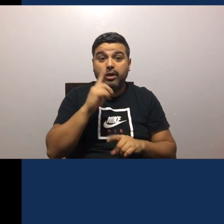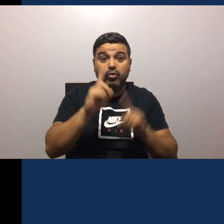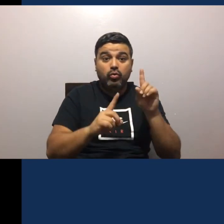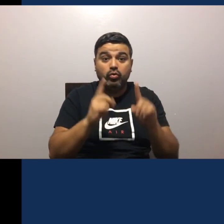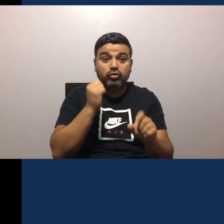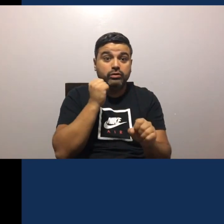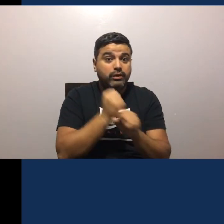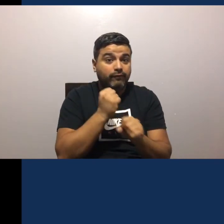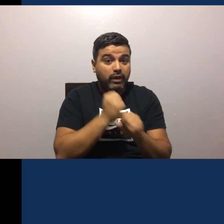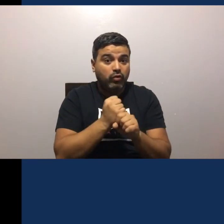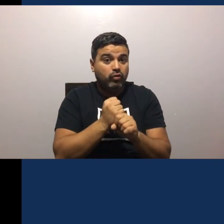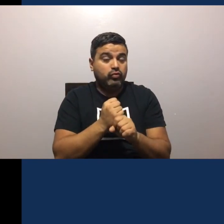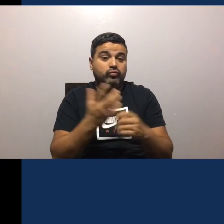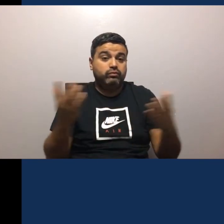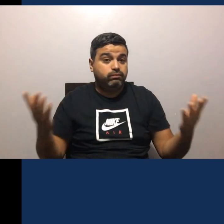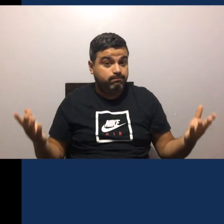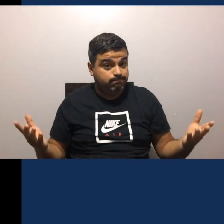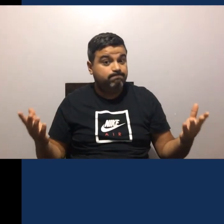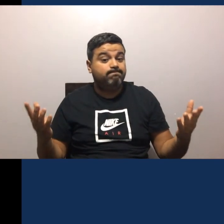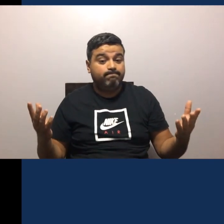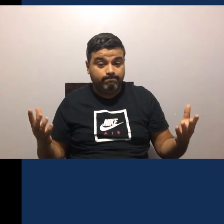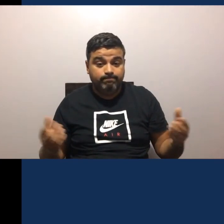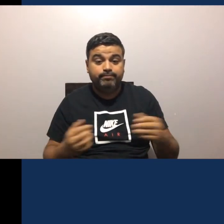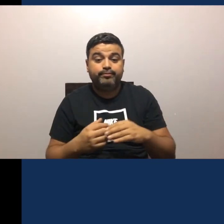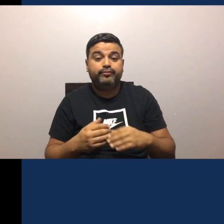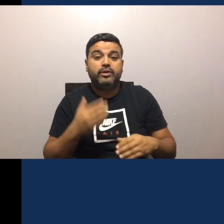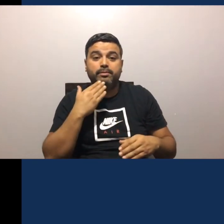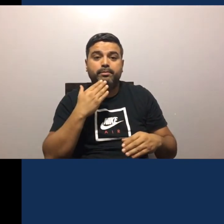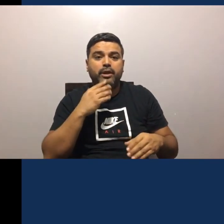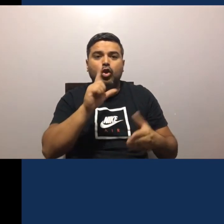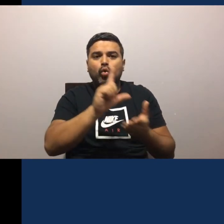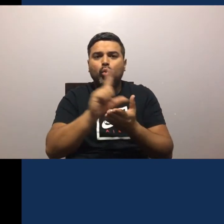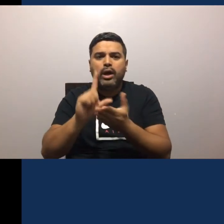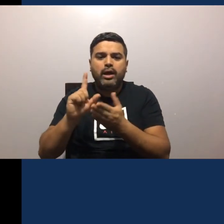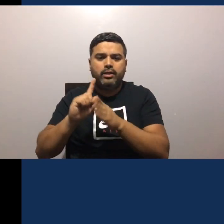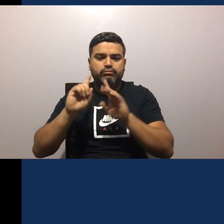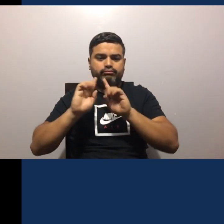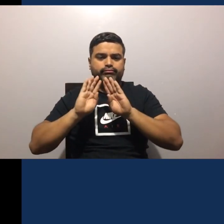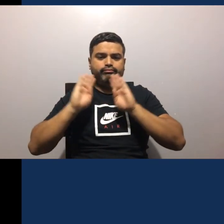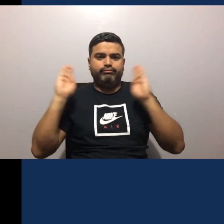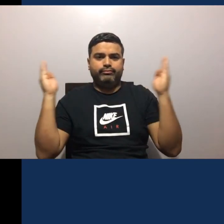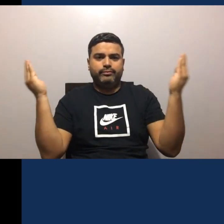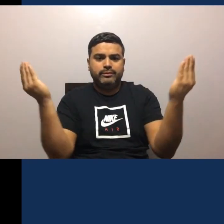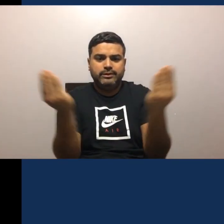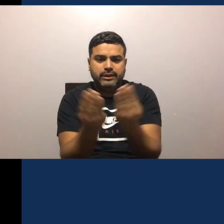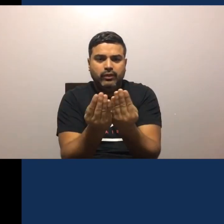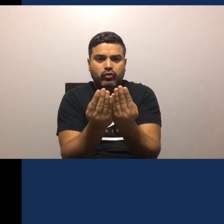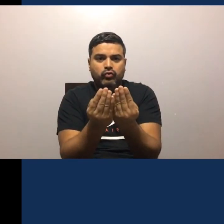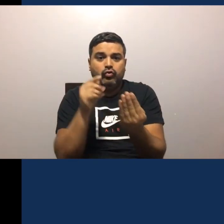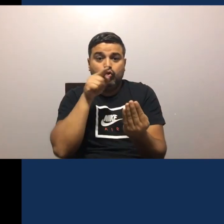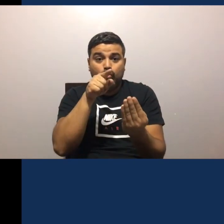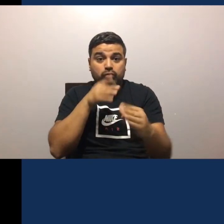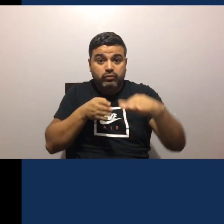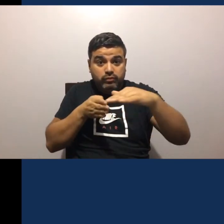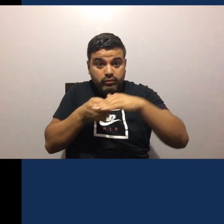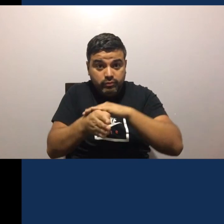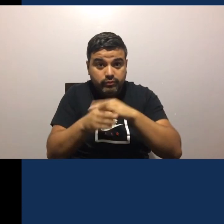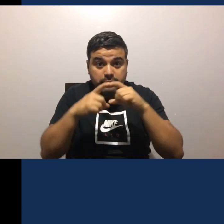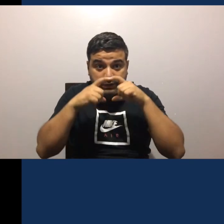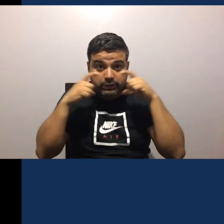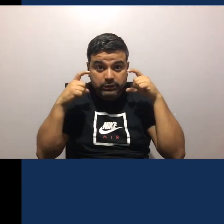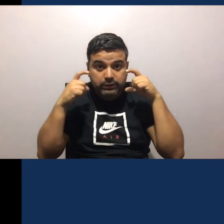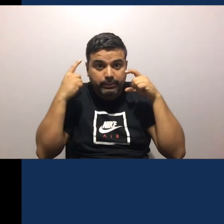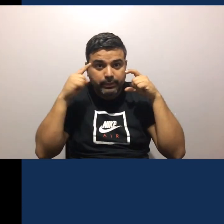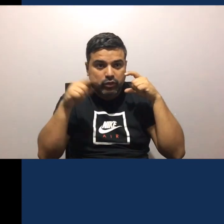En los lugares De trabajo También En espacios Cerrados Donde tú entres